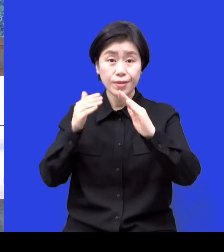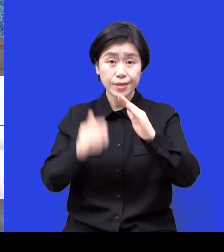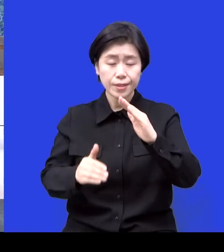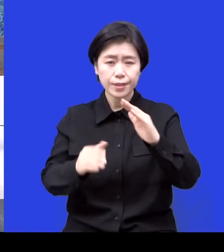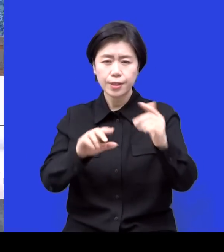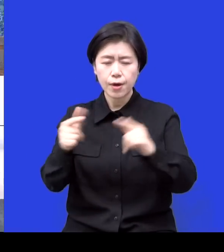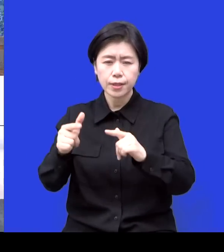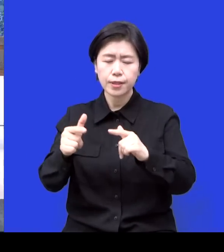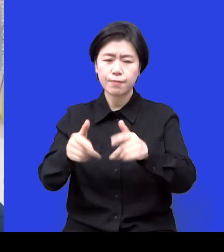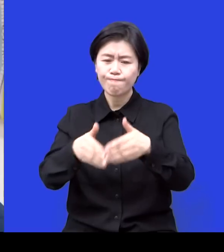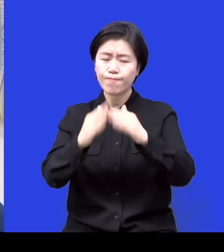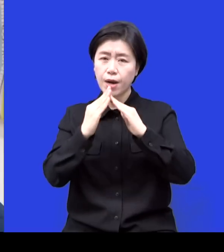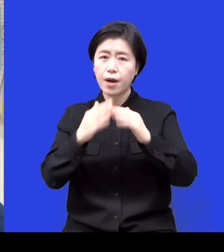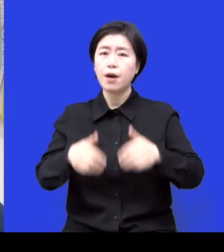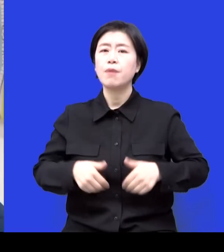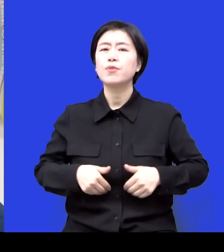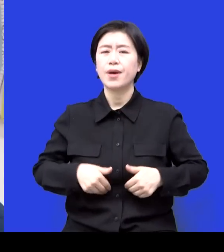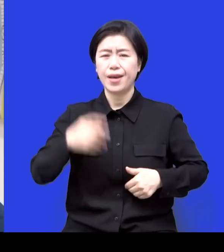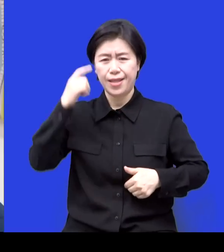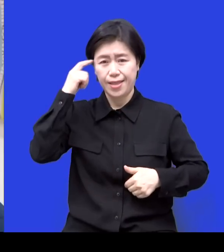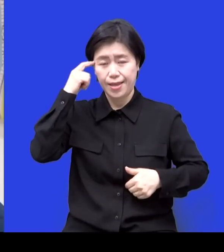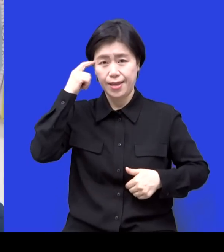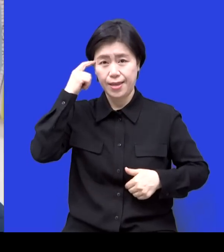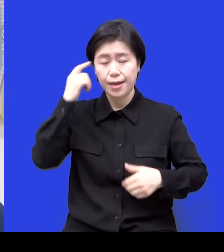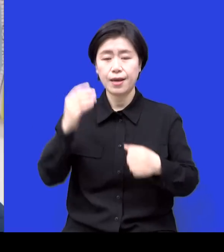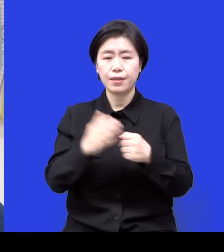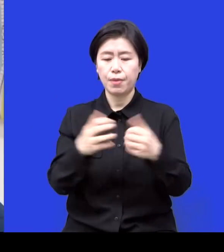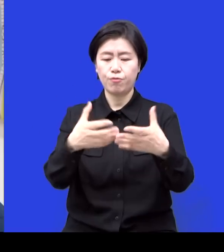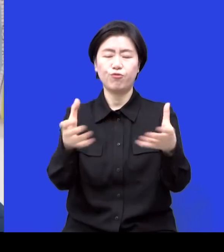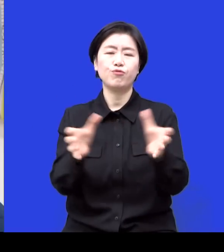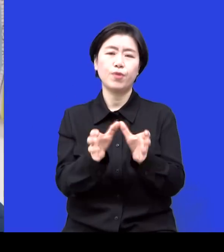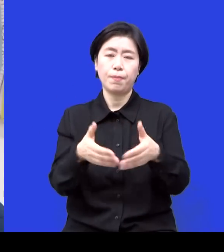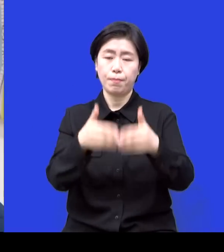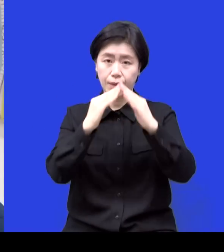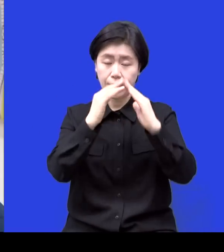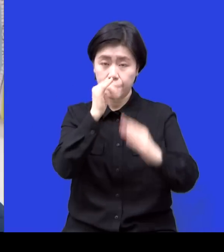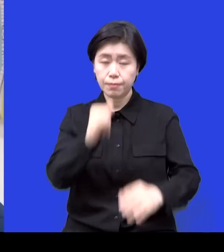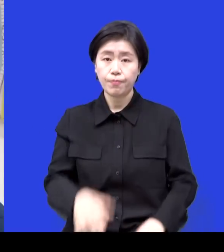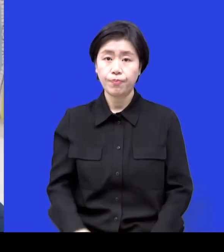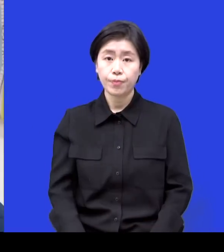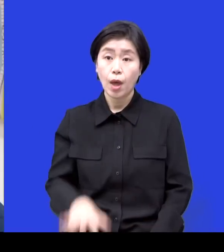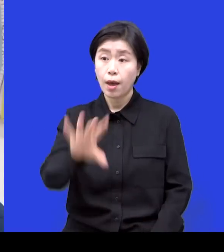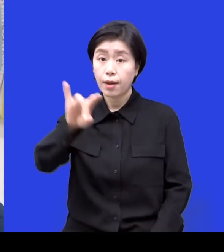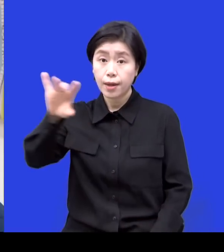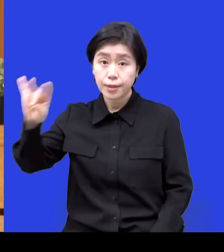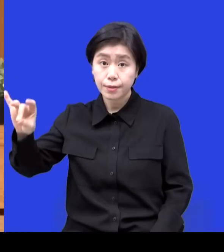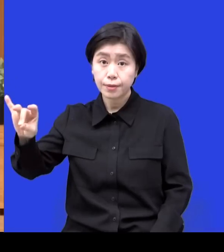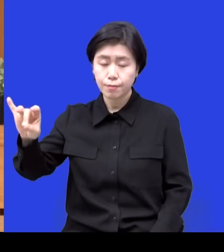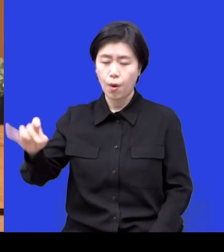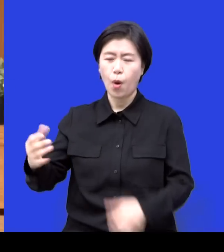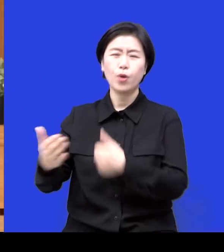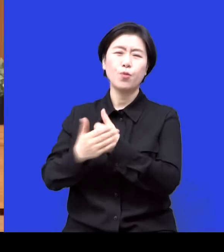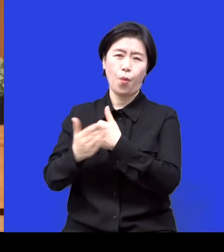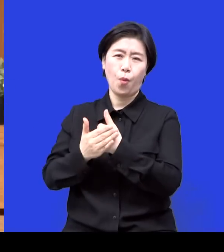20만 원씩 이렇게 도움을 주시는 손길들이 있어요. 감사하죠. 가끔은 기부금 영수증 되나요? 라고 물어보신 분들이 있어요. 근데